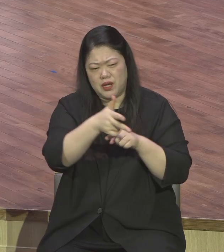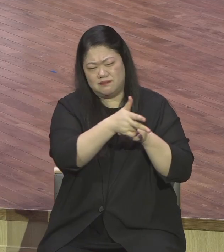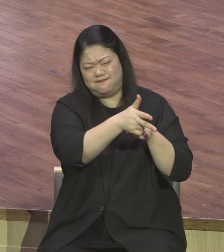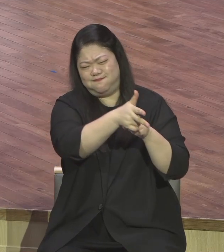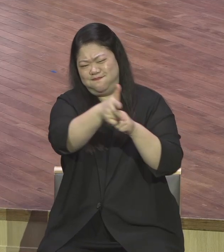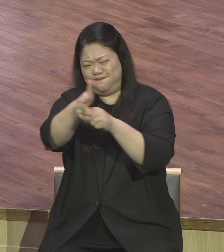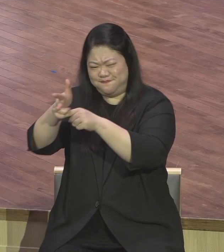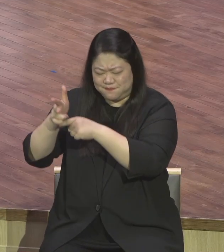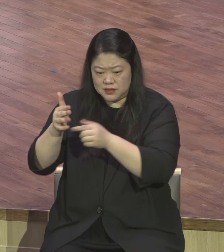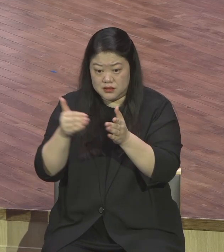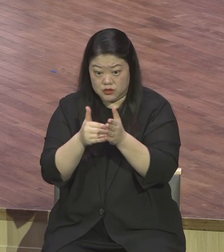편집이에요 편집